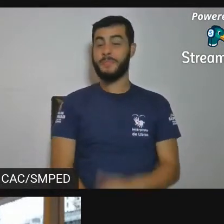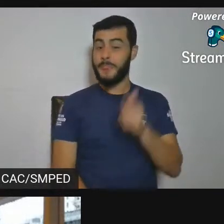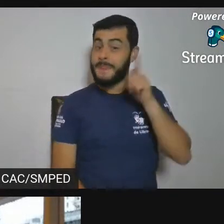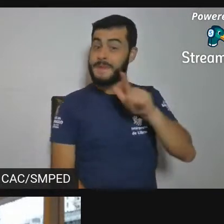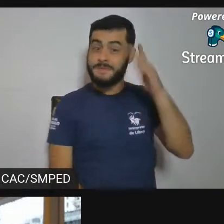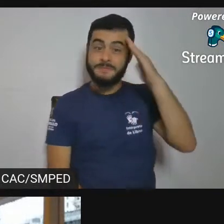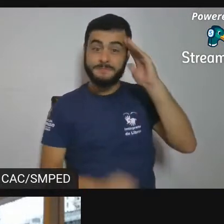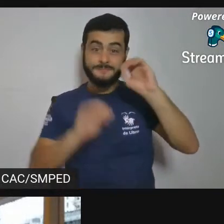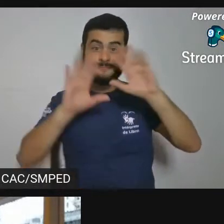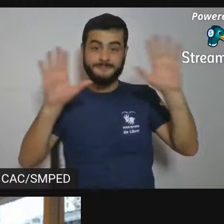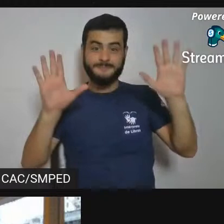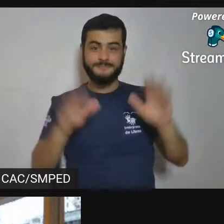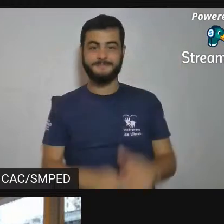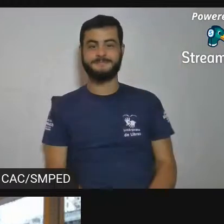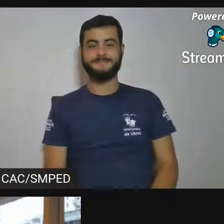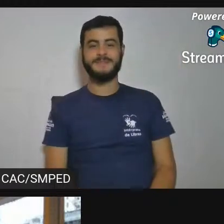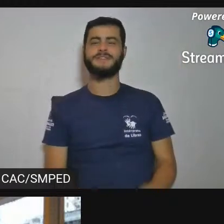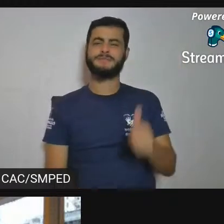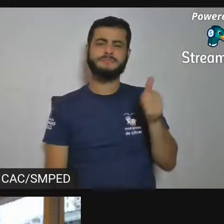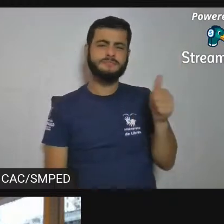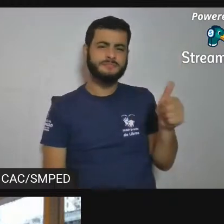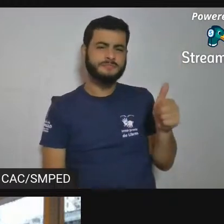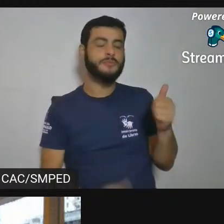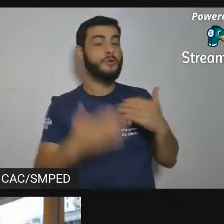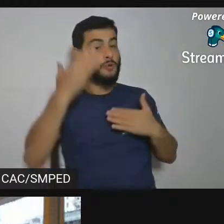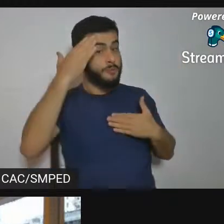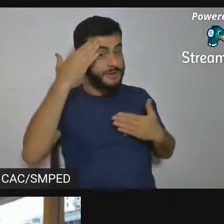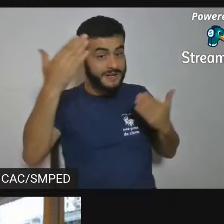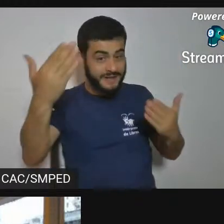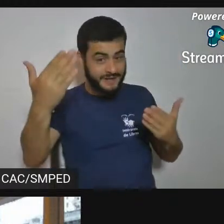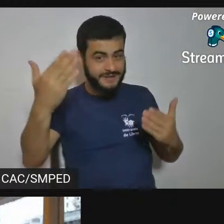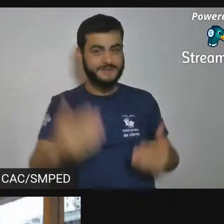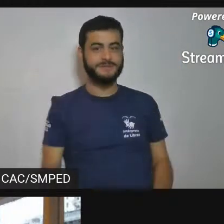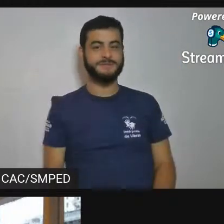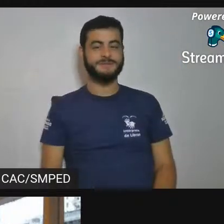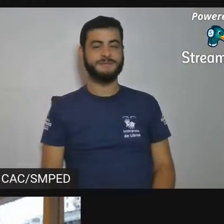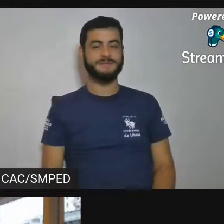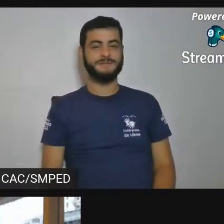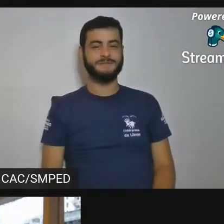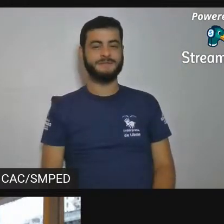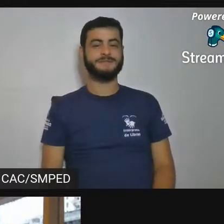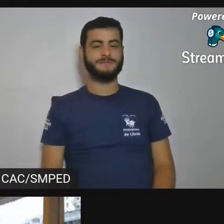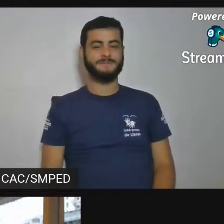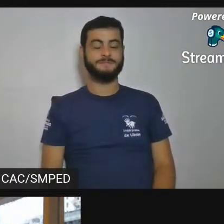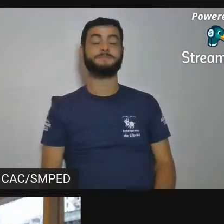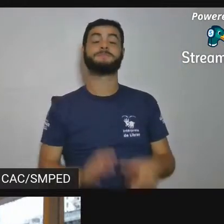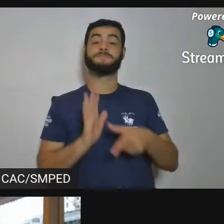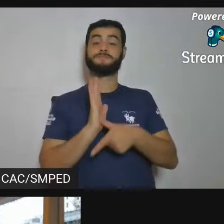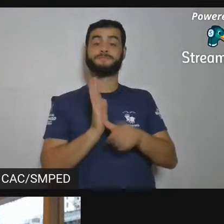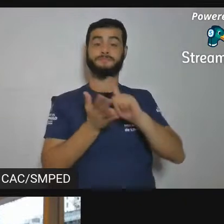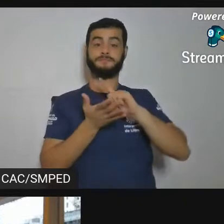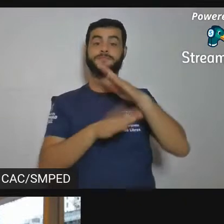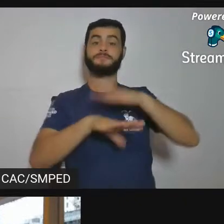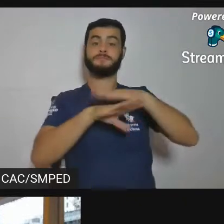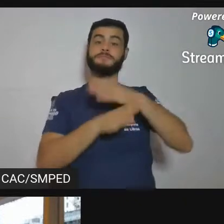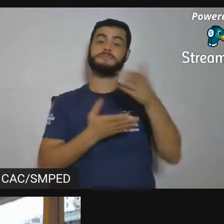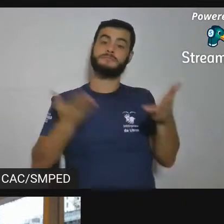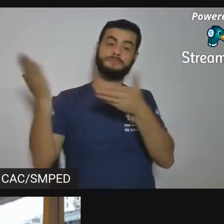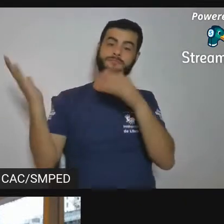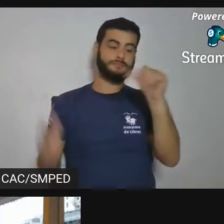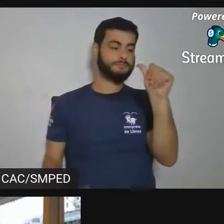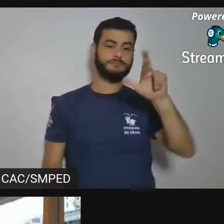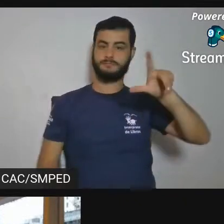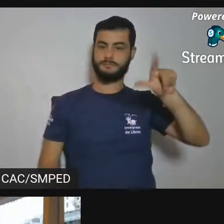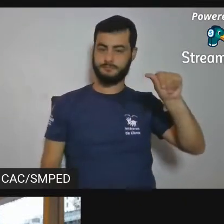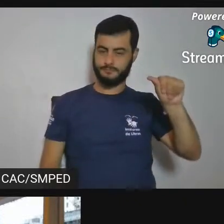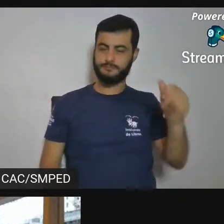Muito obrigado, Adolfo. Antes de passar a palavra a Carla Zóquio, a